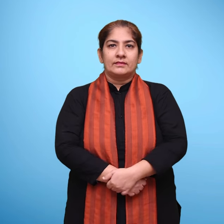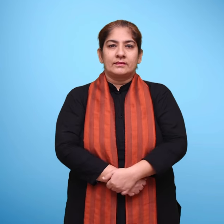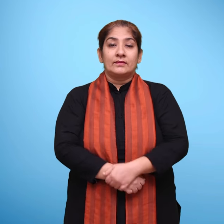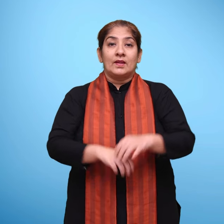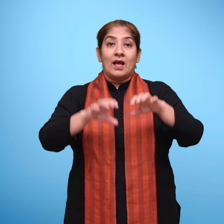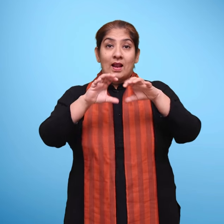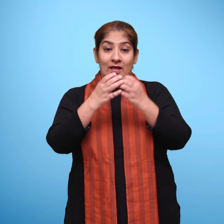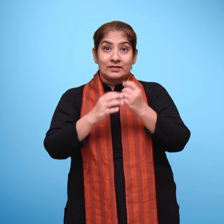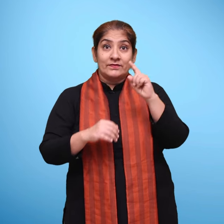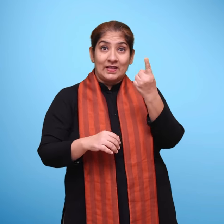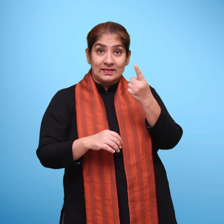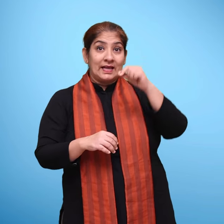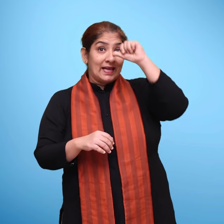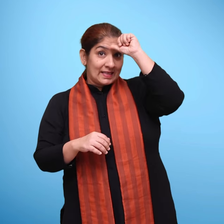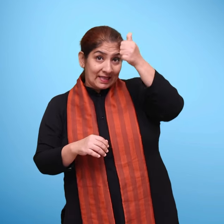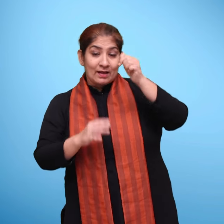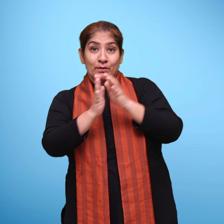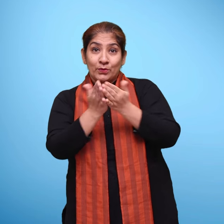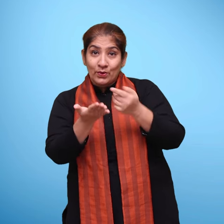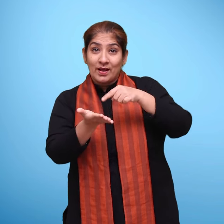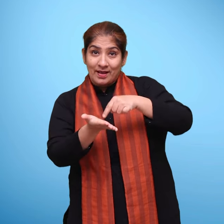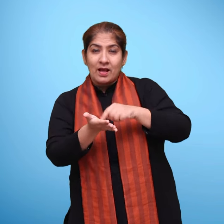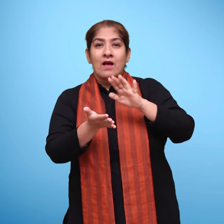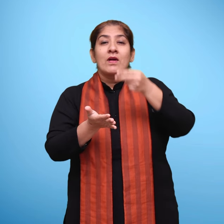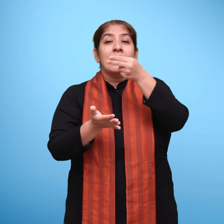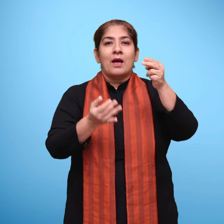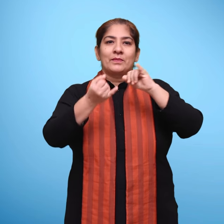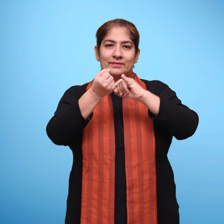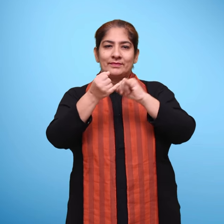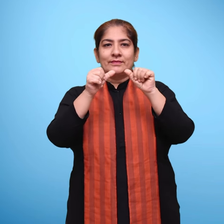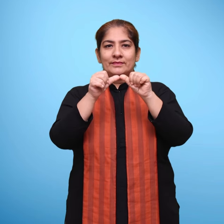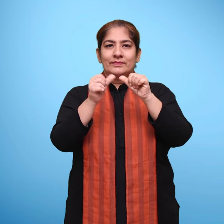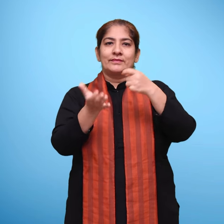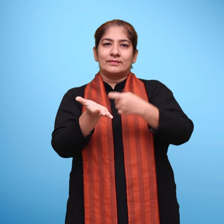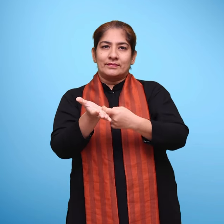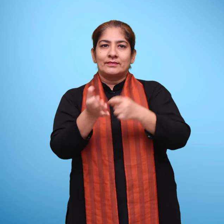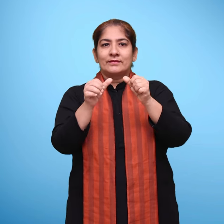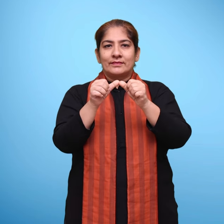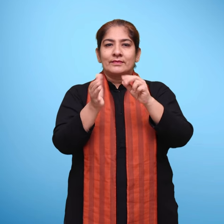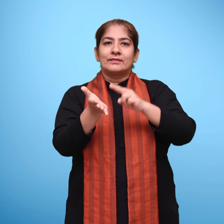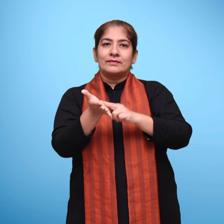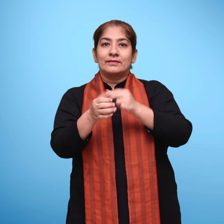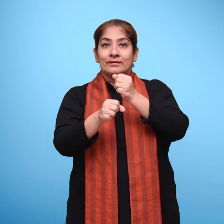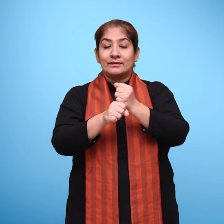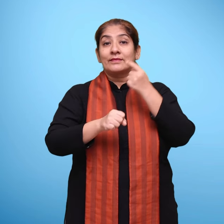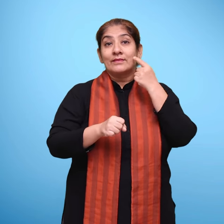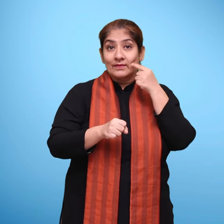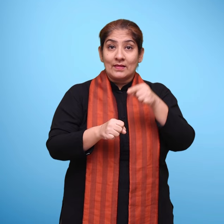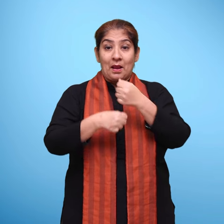कक्षा एक की हिंदी भाशा की पाठ़पुस तक सारंगी का स्रिजन करते समय निमन बातों का ध्यान रखा गया